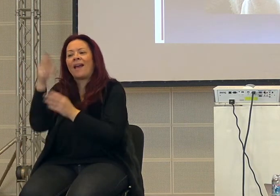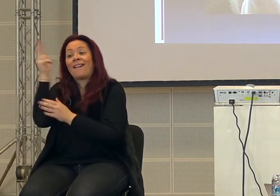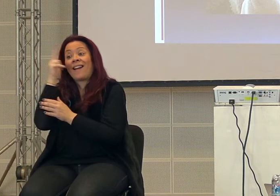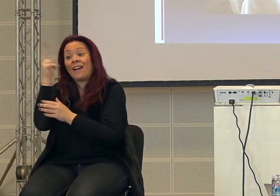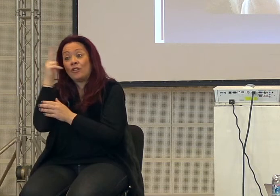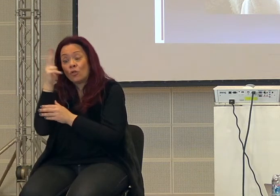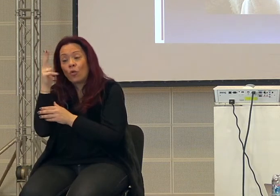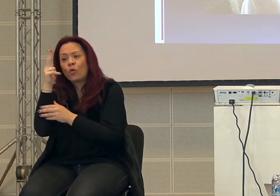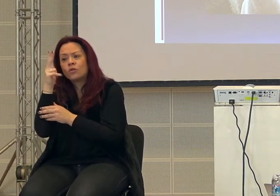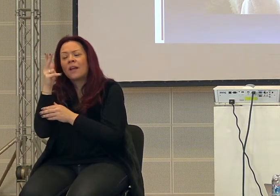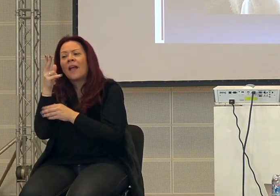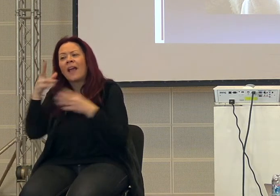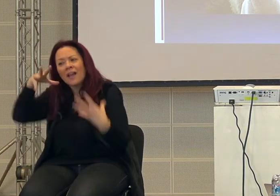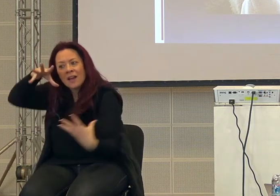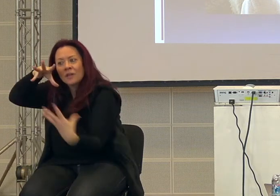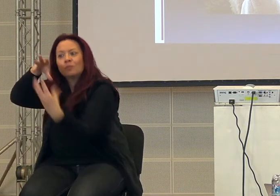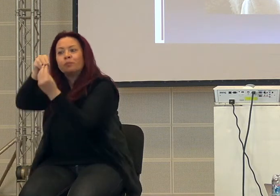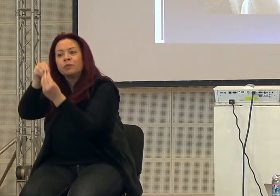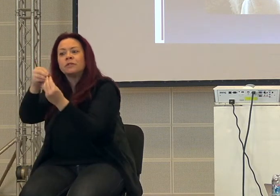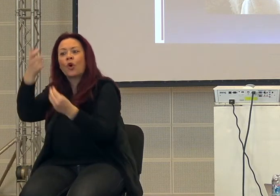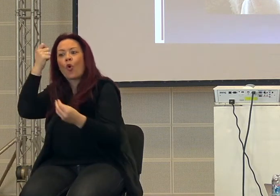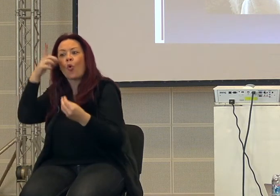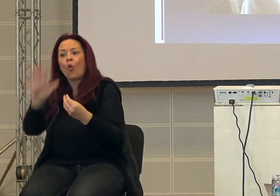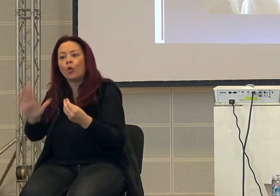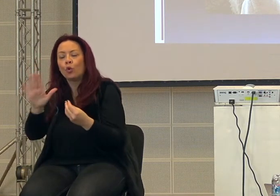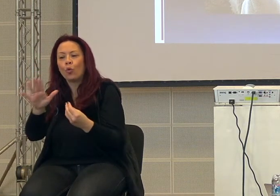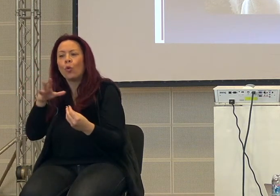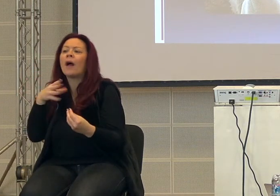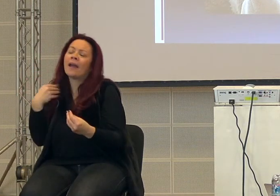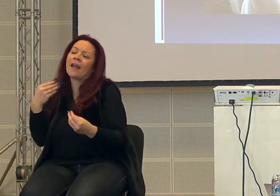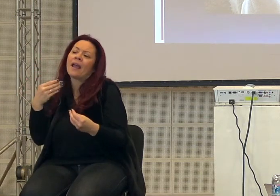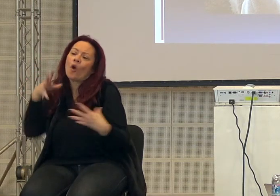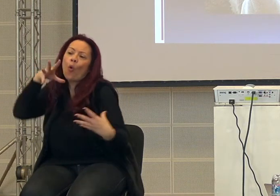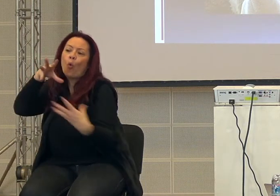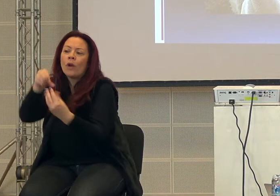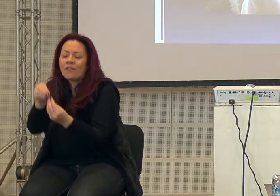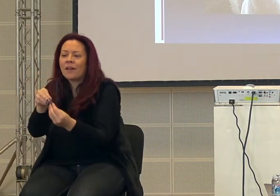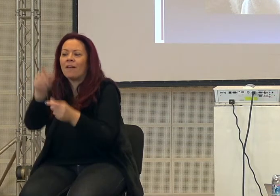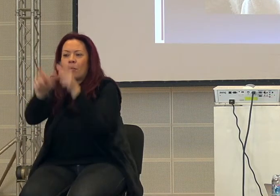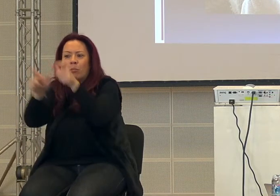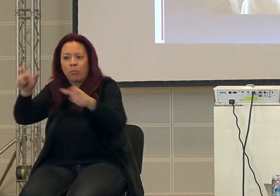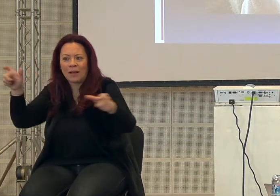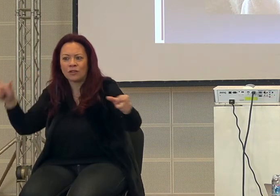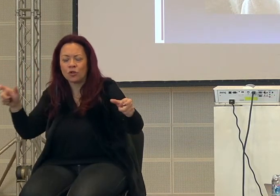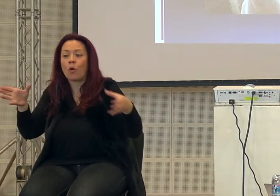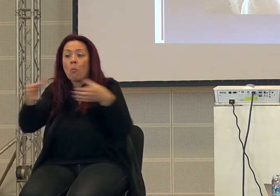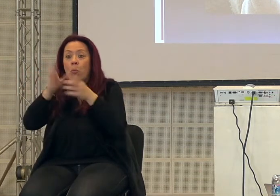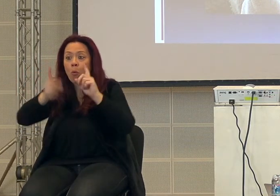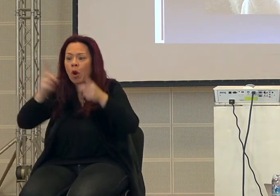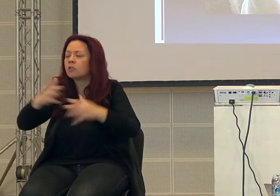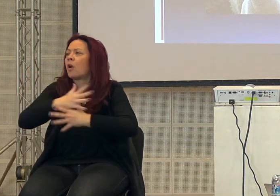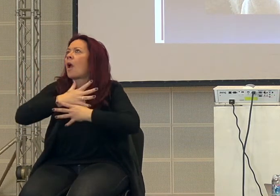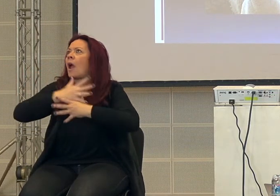unificavano, una cultura che riusciva a unificare questa popolazione